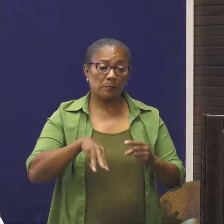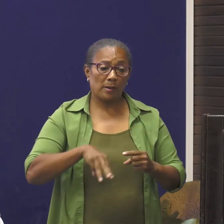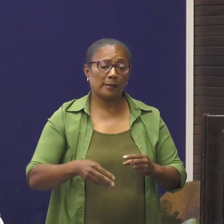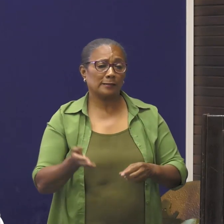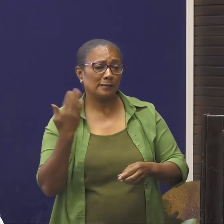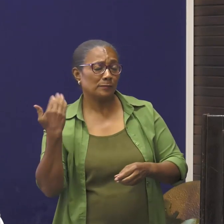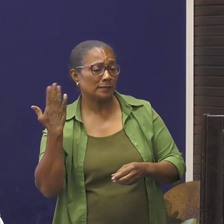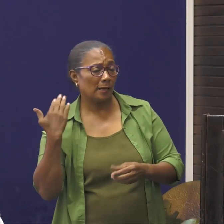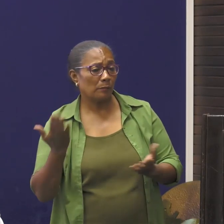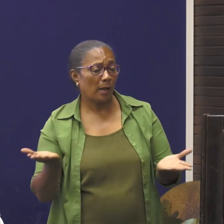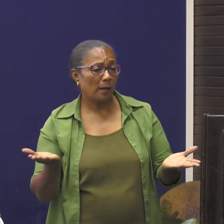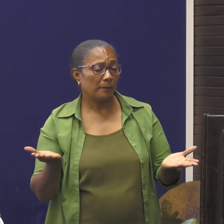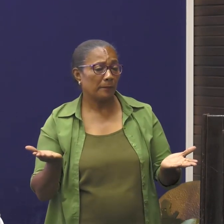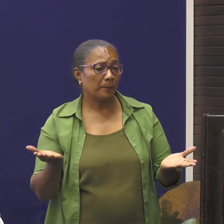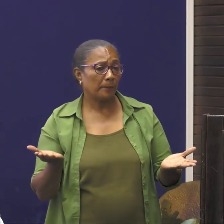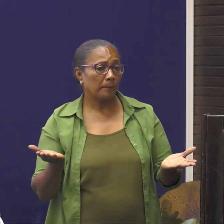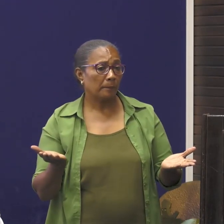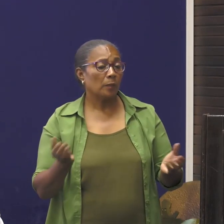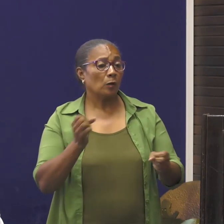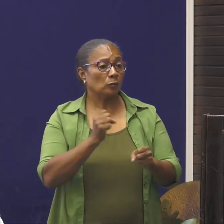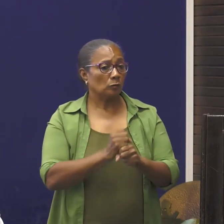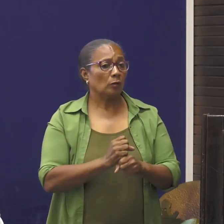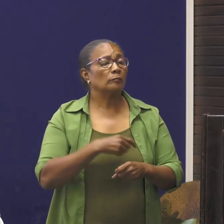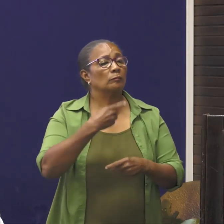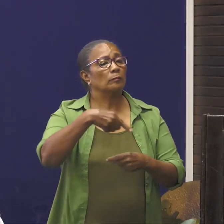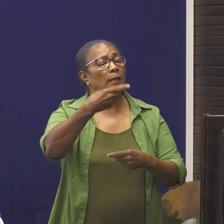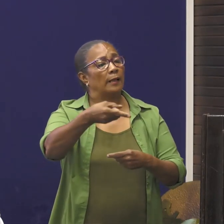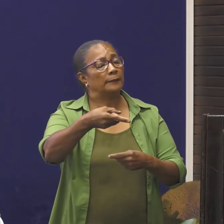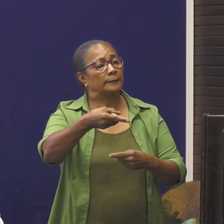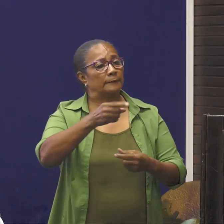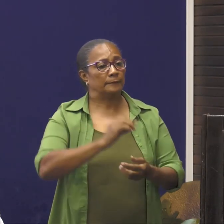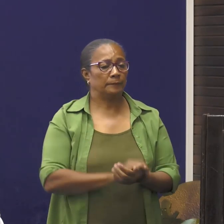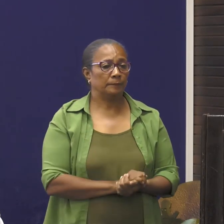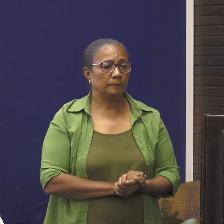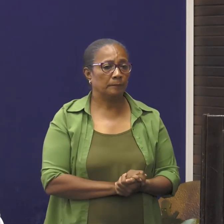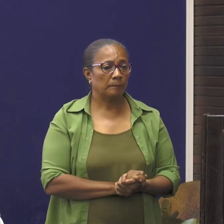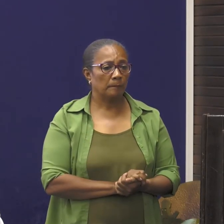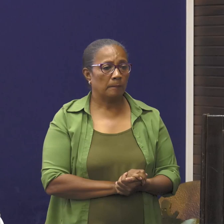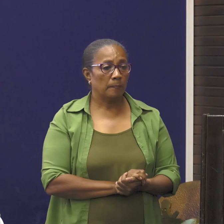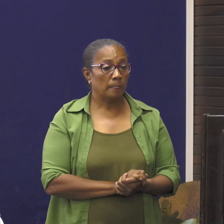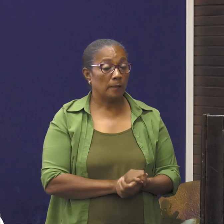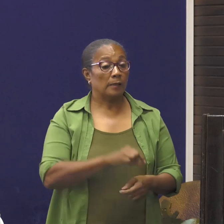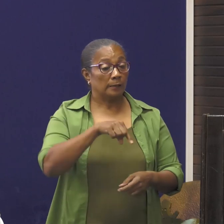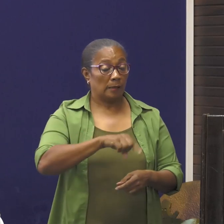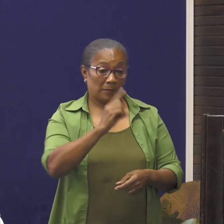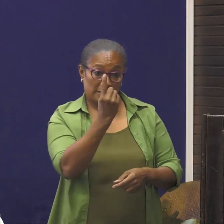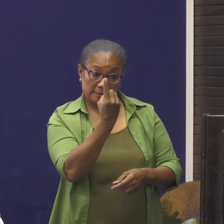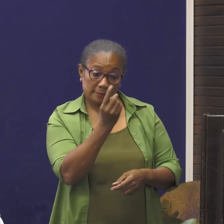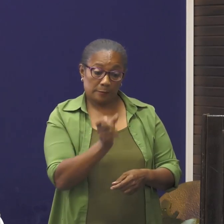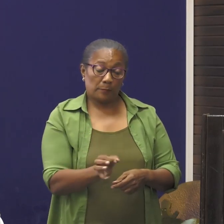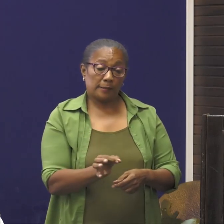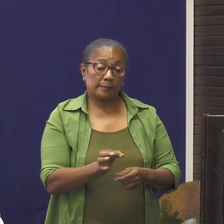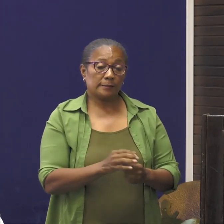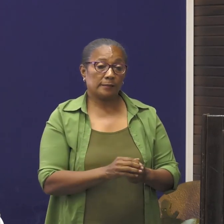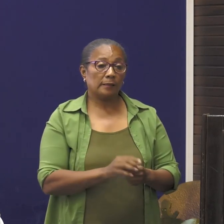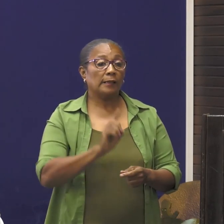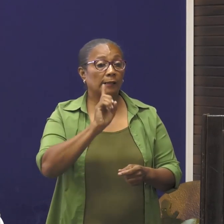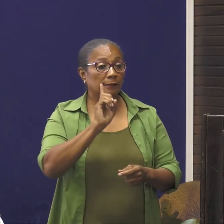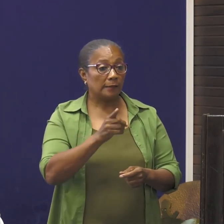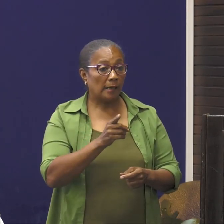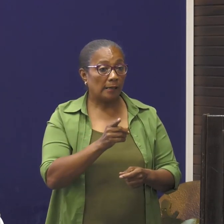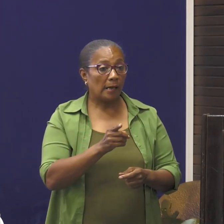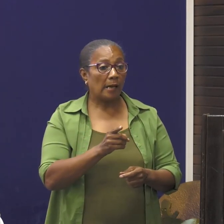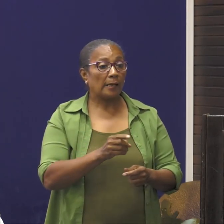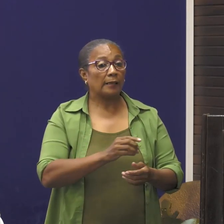tot naderorder. Dat was precies dat het